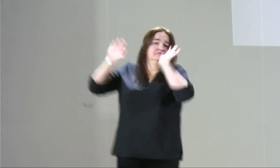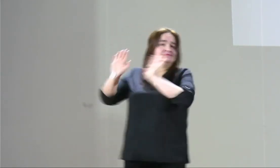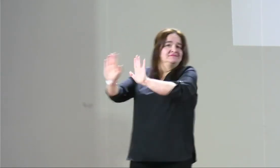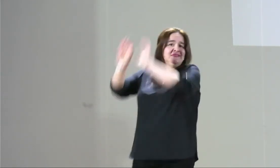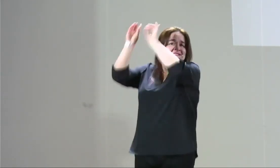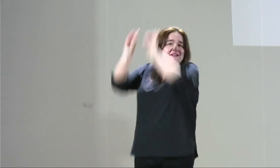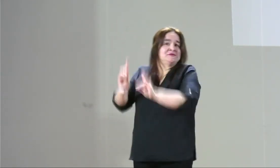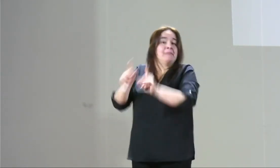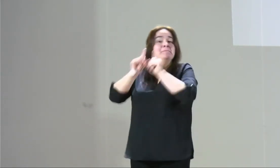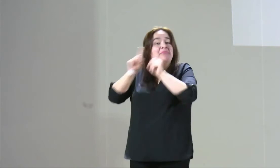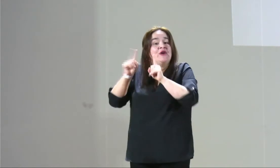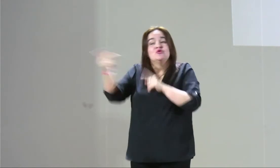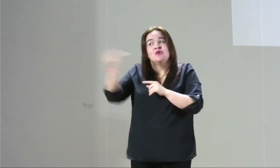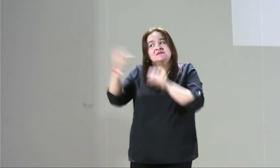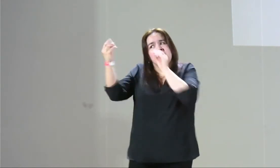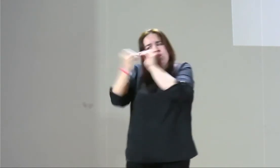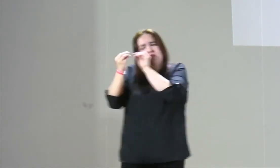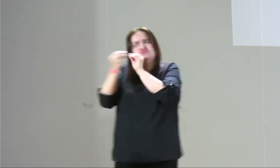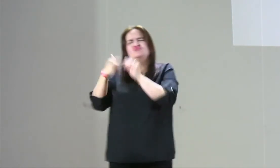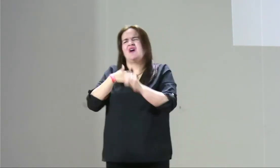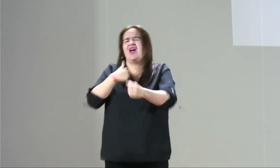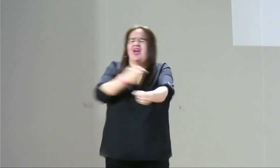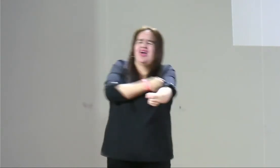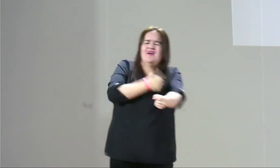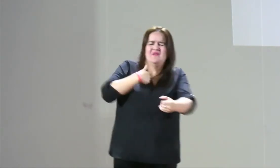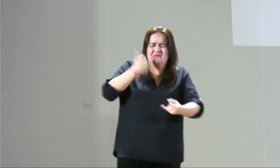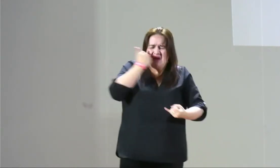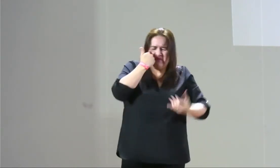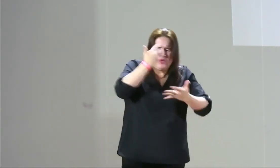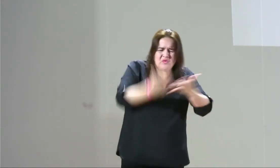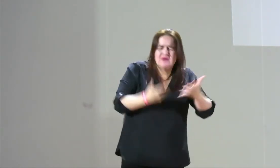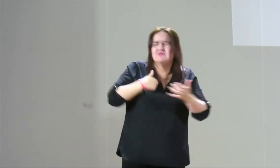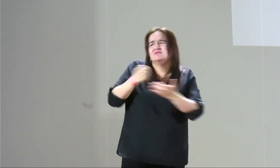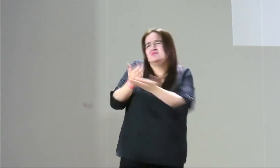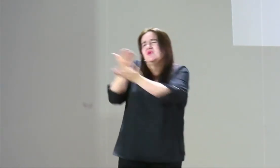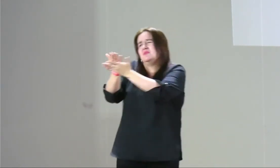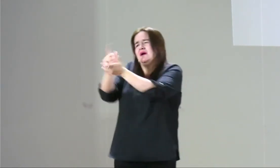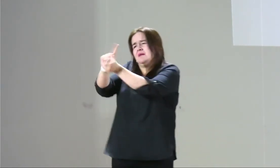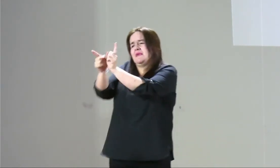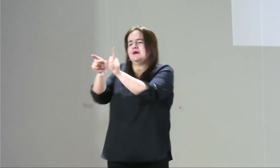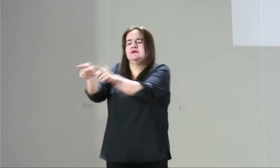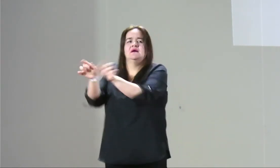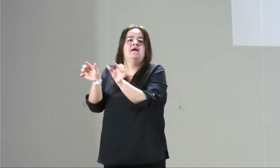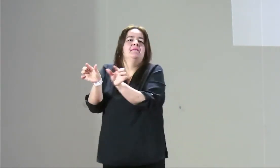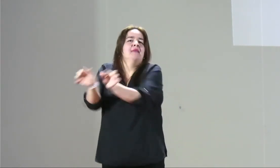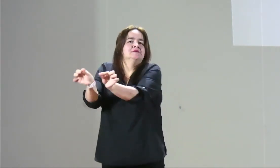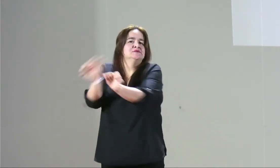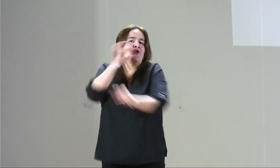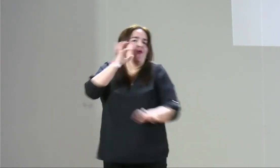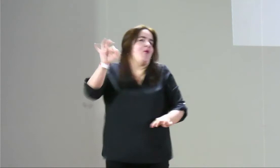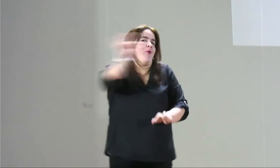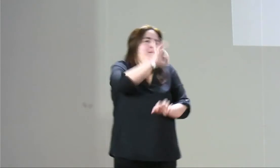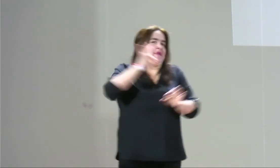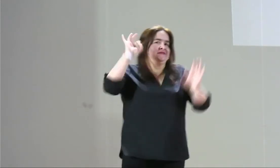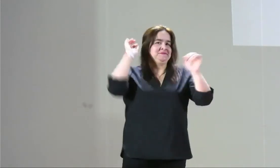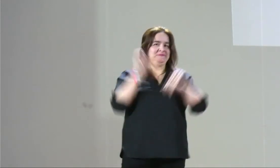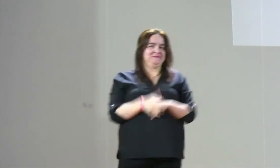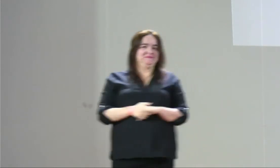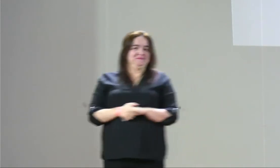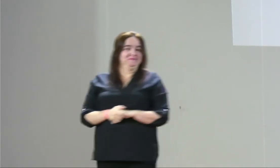hombres se le pueda hacer una vasectomía reversible o una vasectomía definitiva, eso es un acuerdo mutuo, uno como mujer le puede decir mira, es que yo